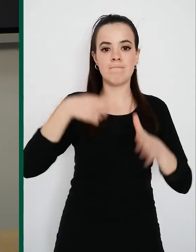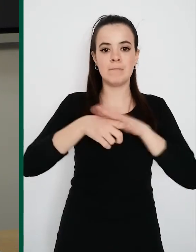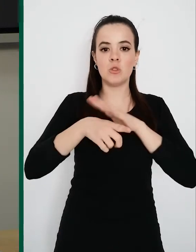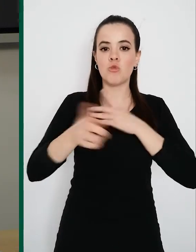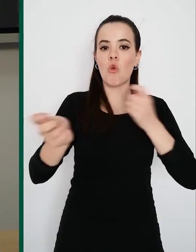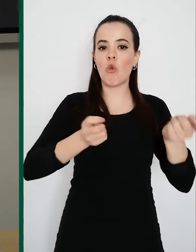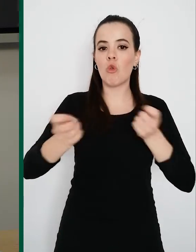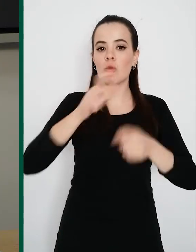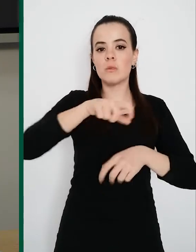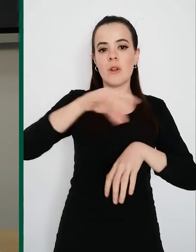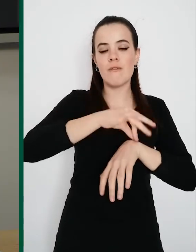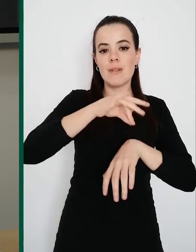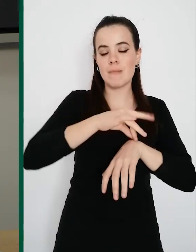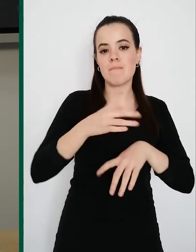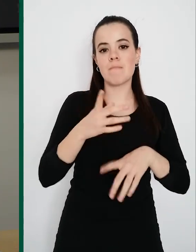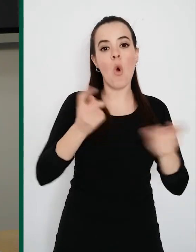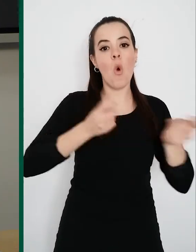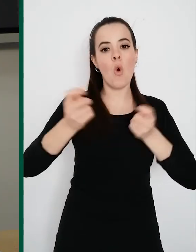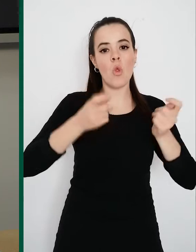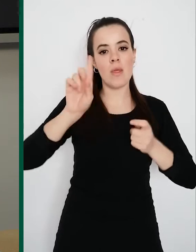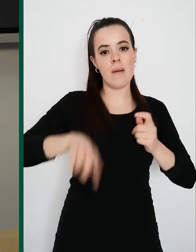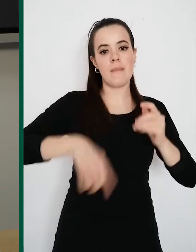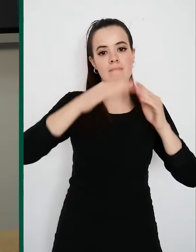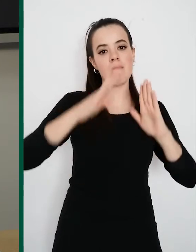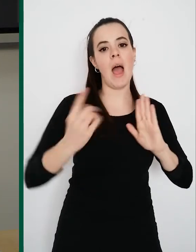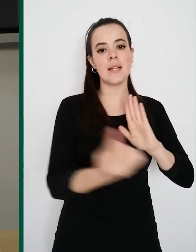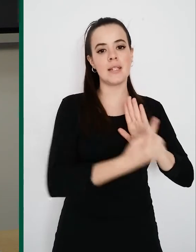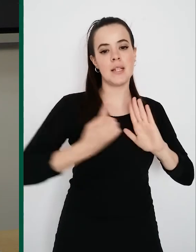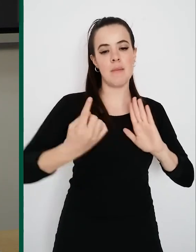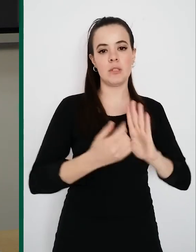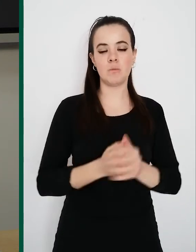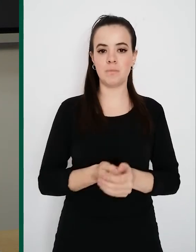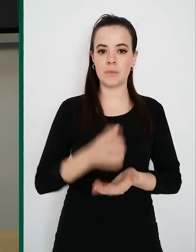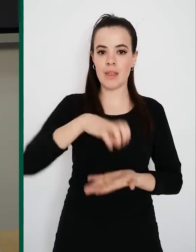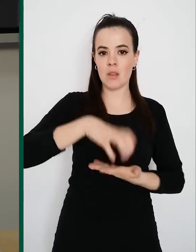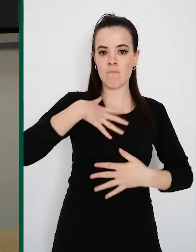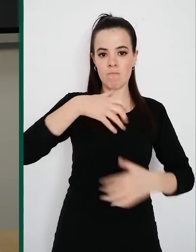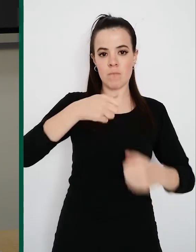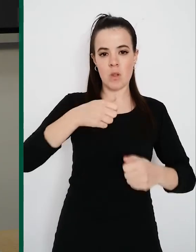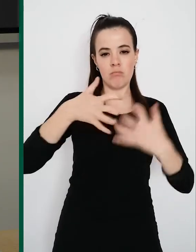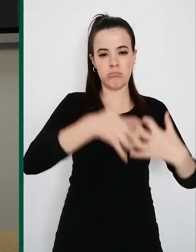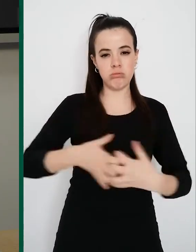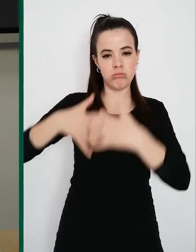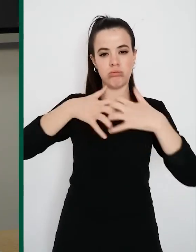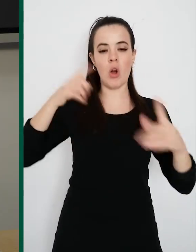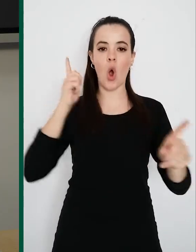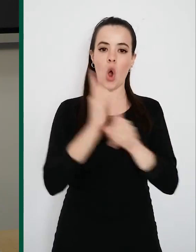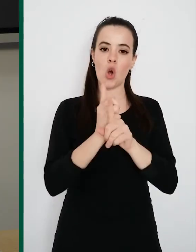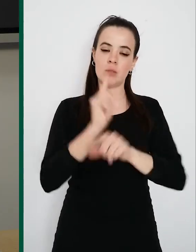casos y sus aislamientos. La atención primaria está siendo la primera línea del frente de la lucha contra el coronavirus para que, entre todos,